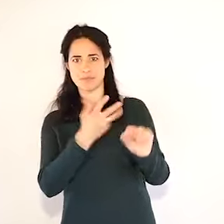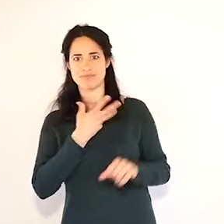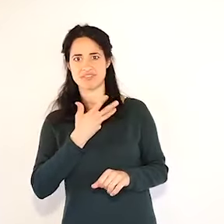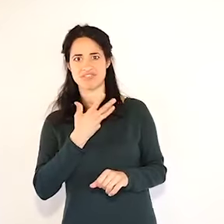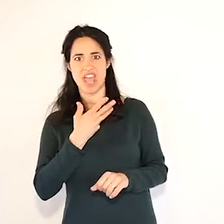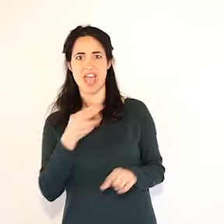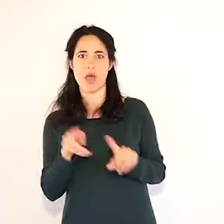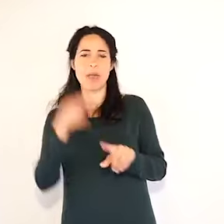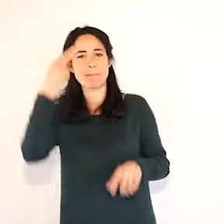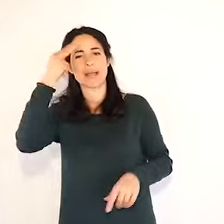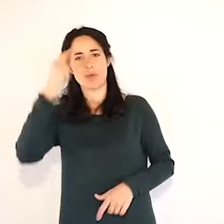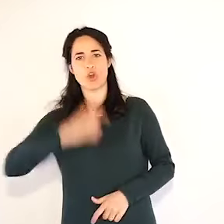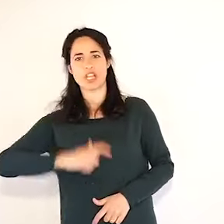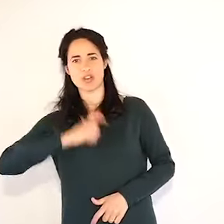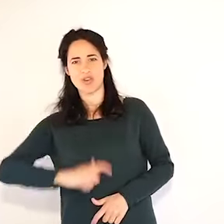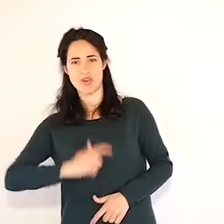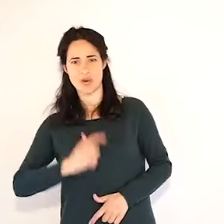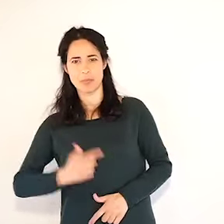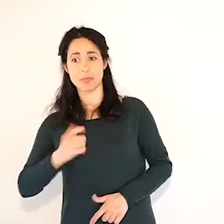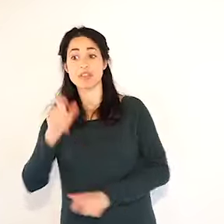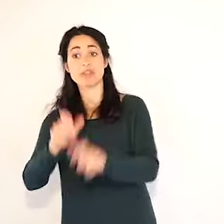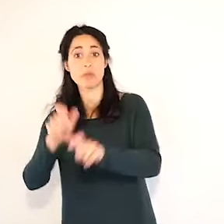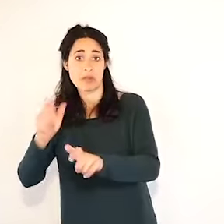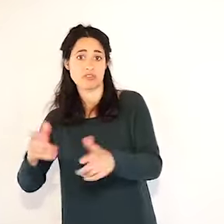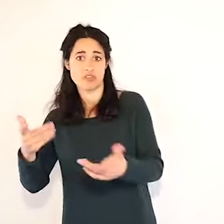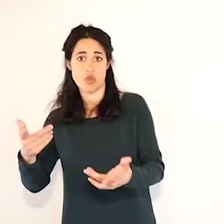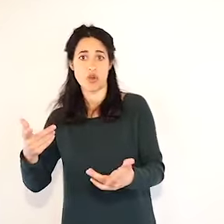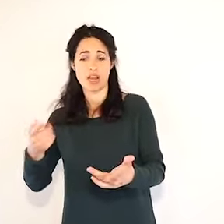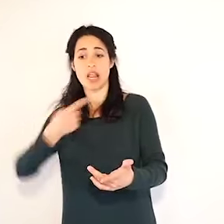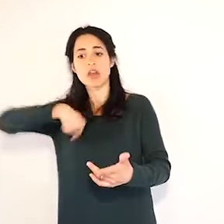ovviamente classificate come nuovi casi anche questi.